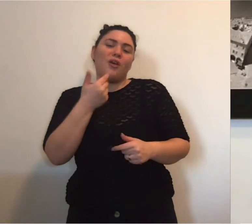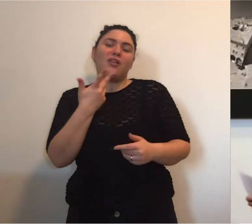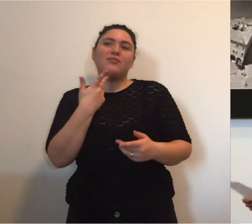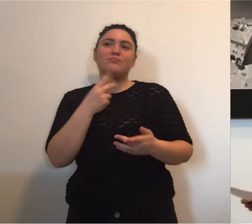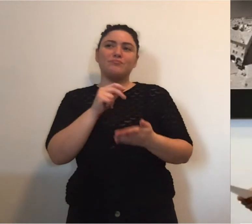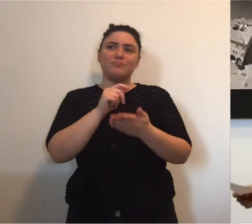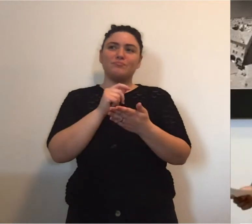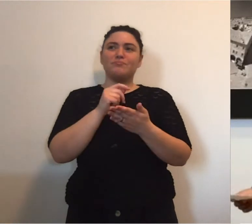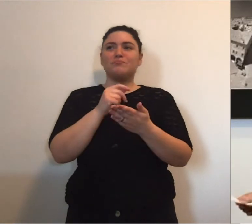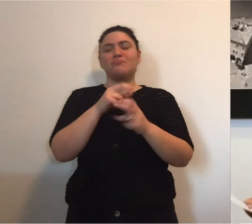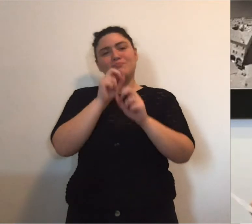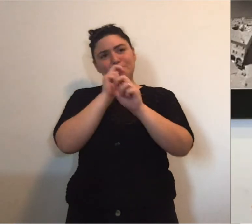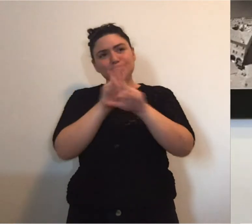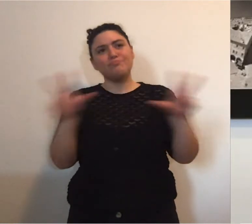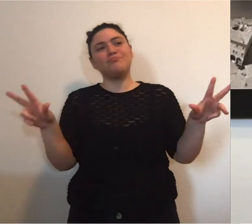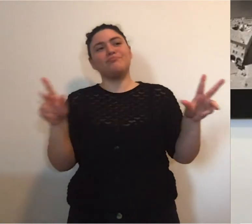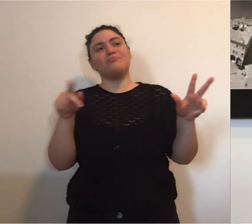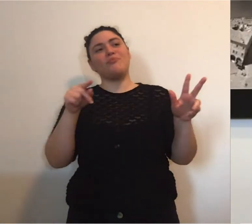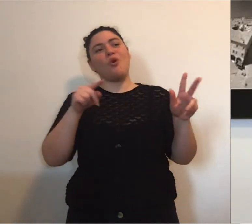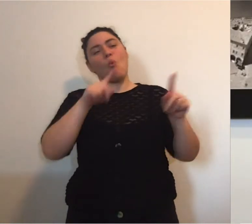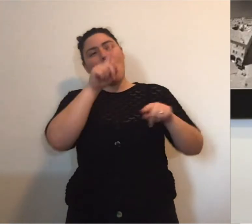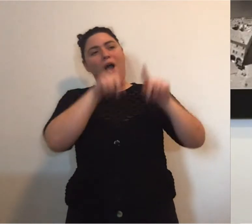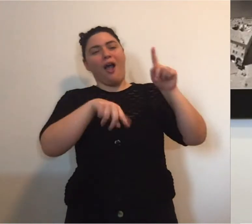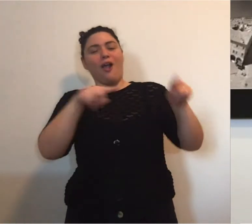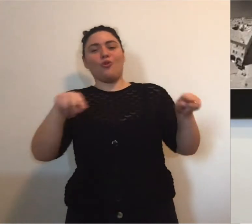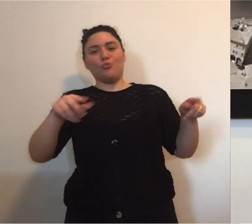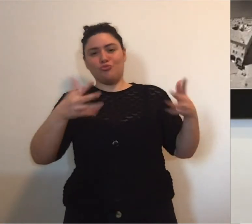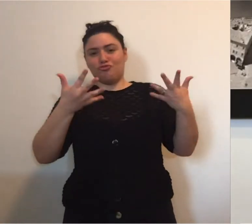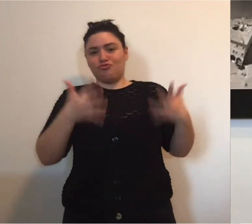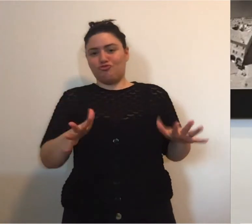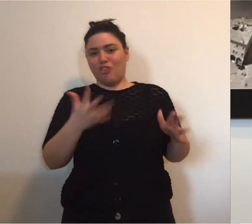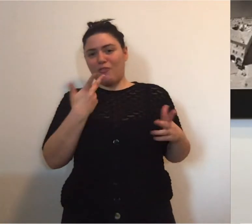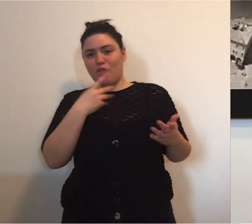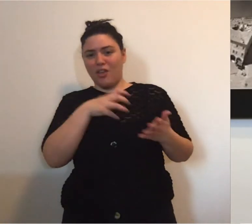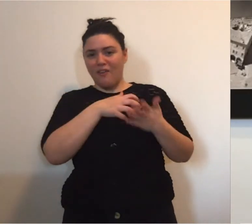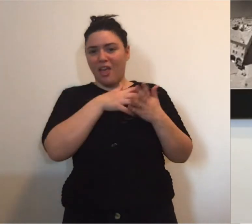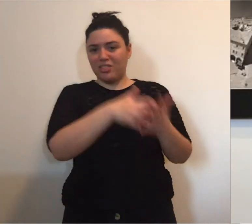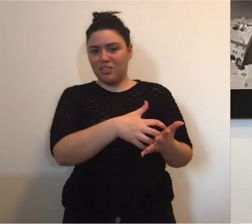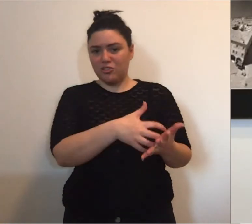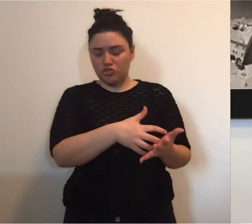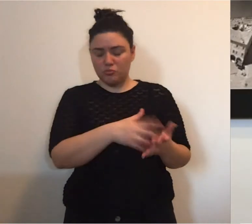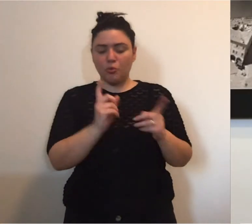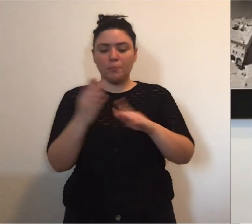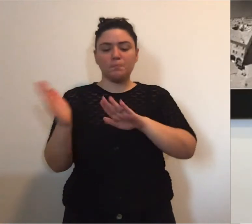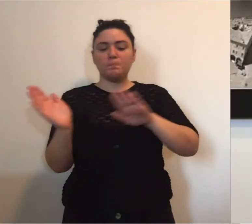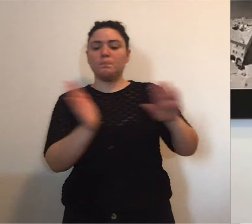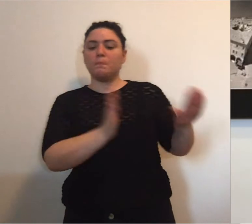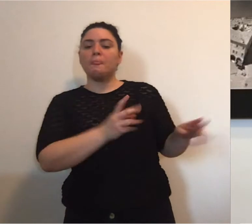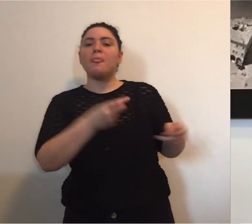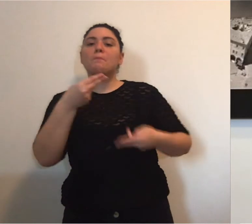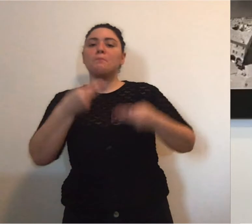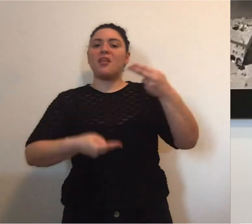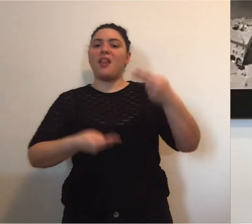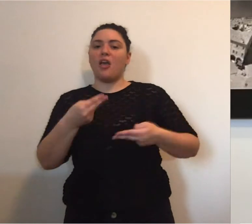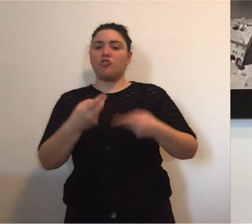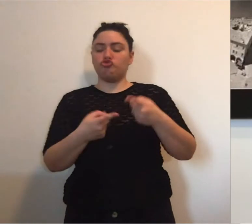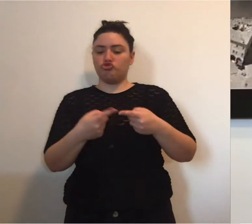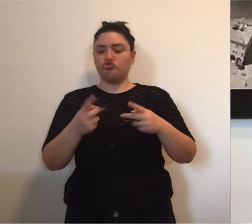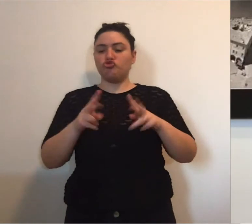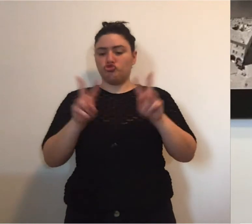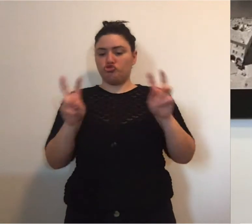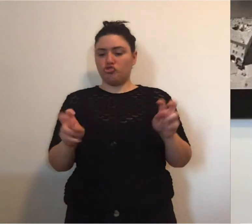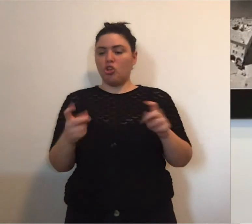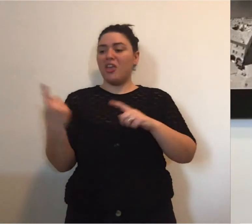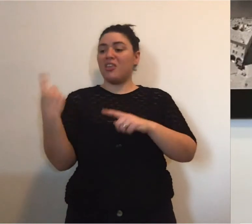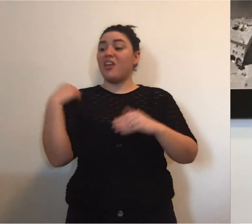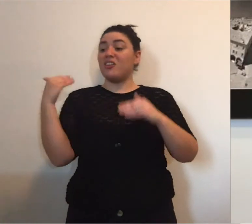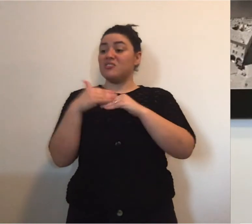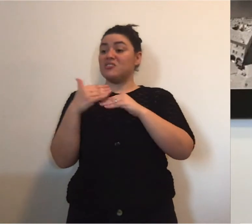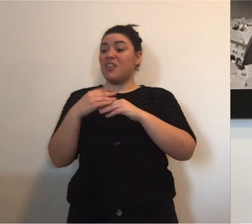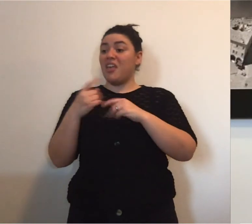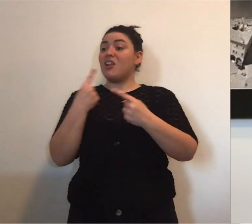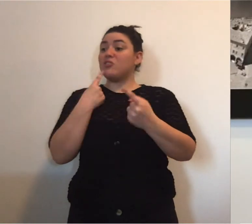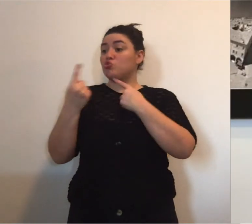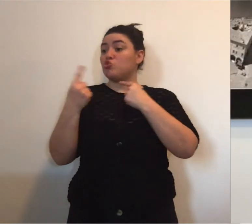di manovre, mi andava di sottolineare con forza alcuni passaggi.